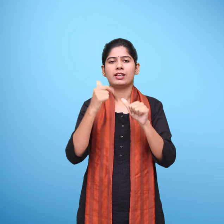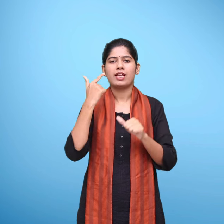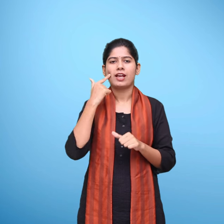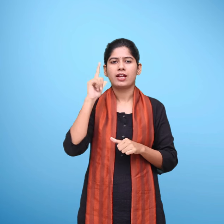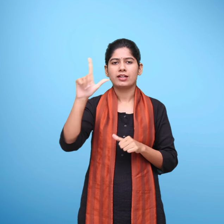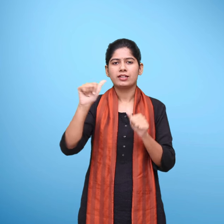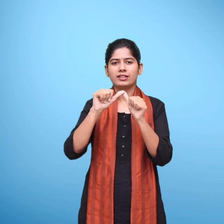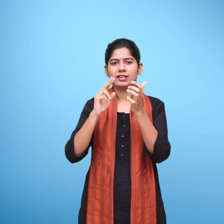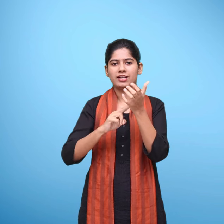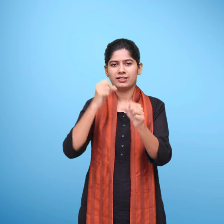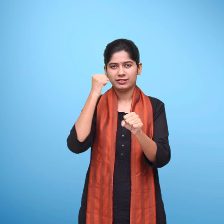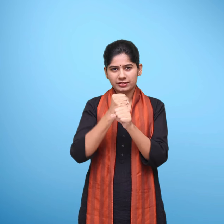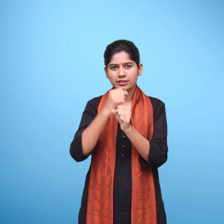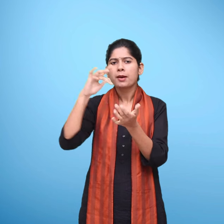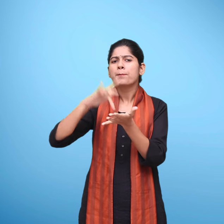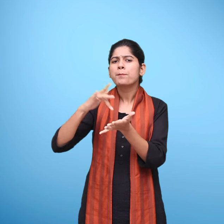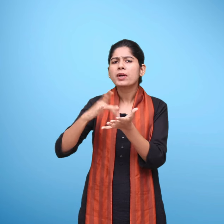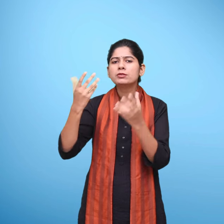आस्तिक सिन्हा घजियबाद